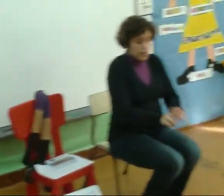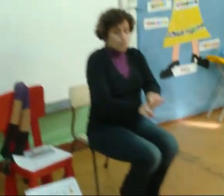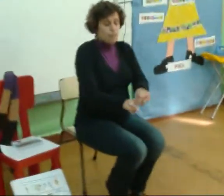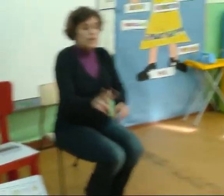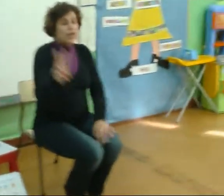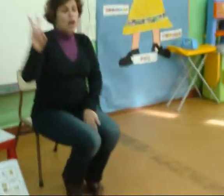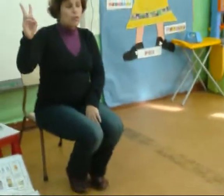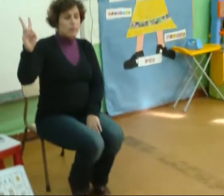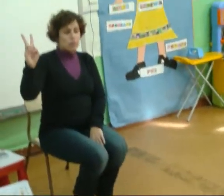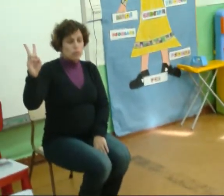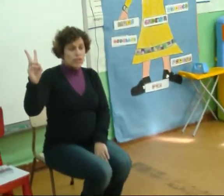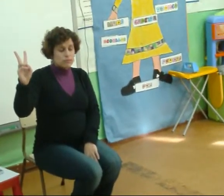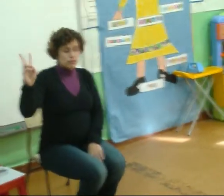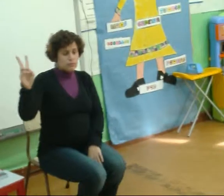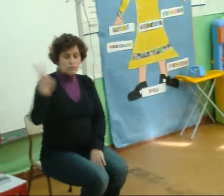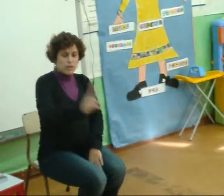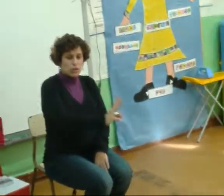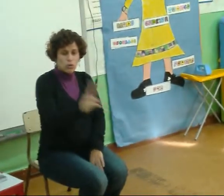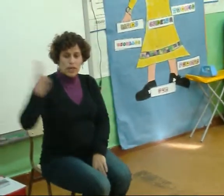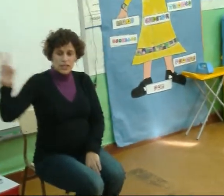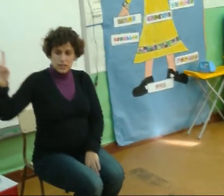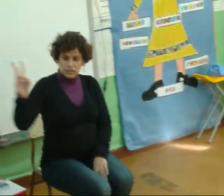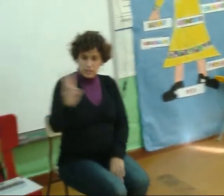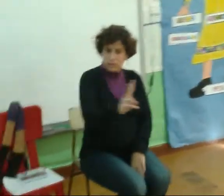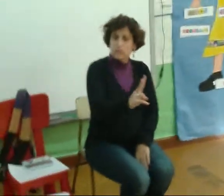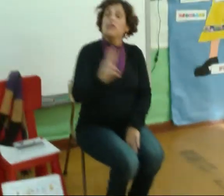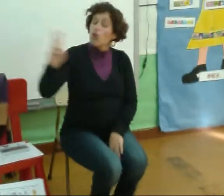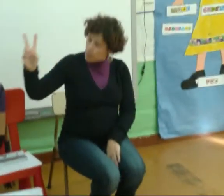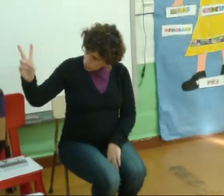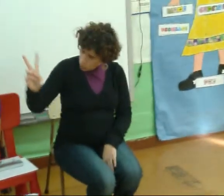Verduras E a V de verduras Verduras Como a V